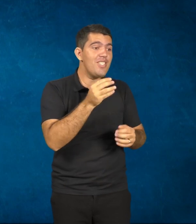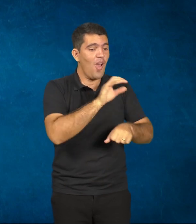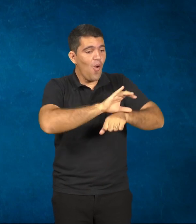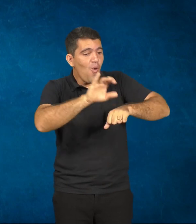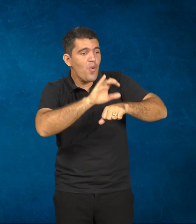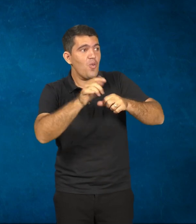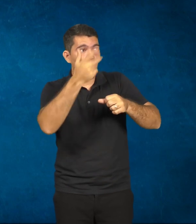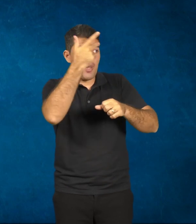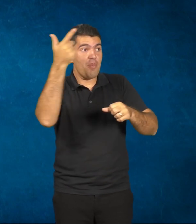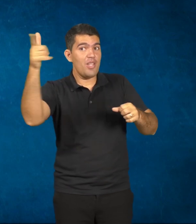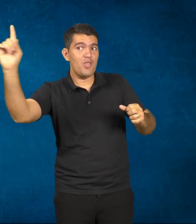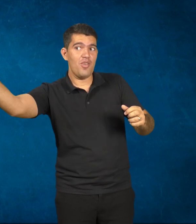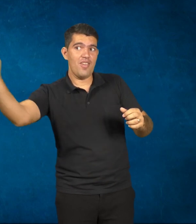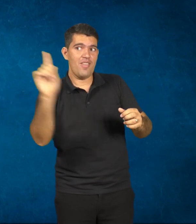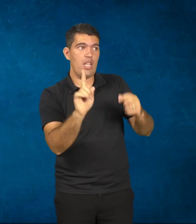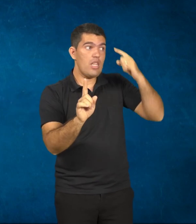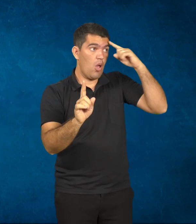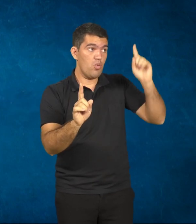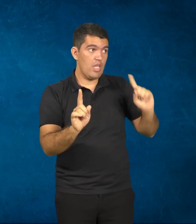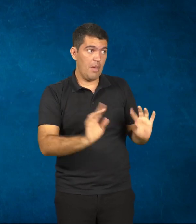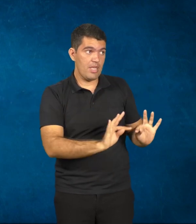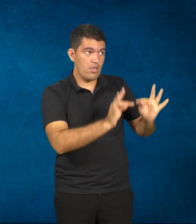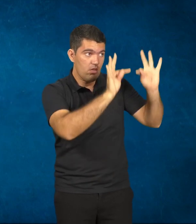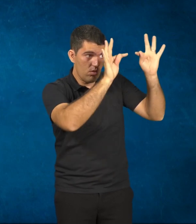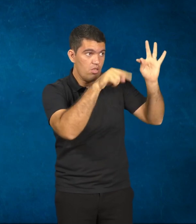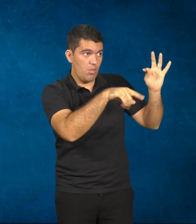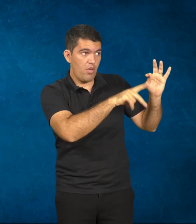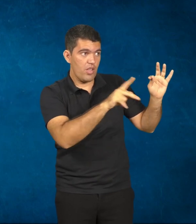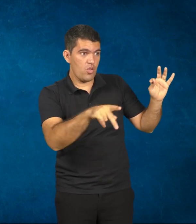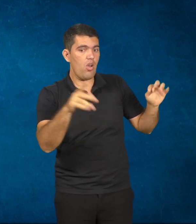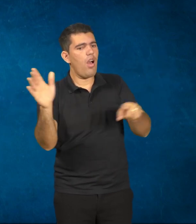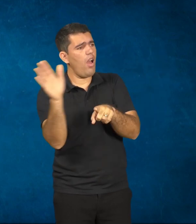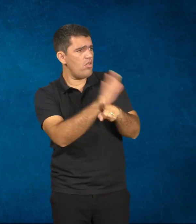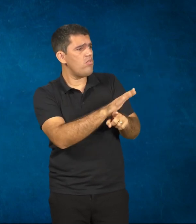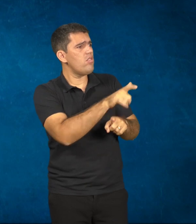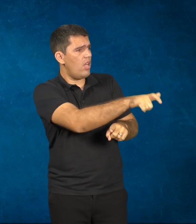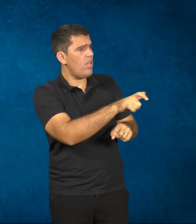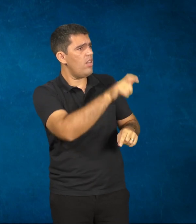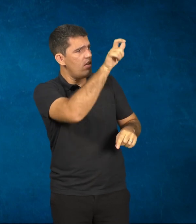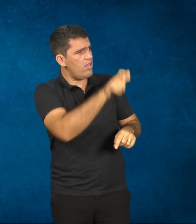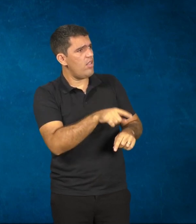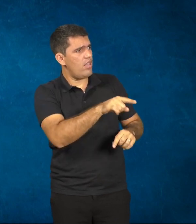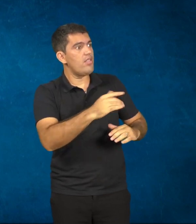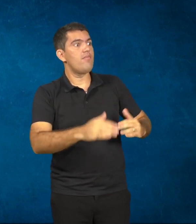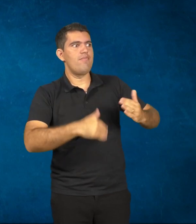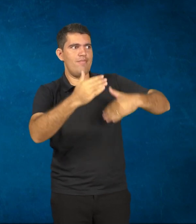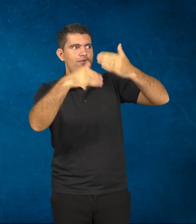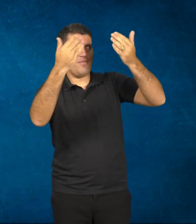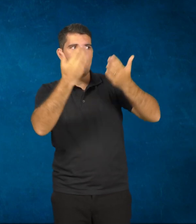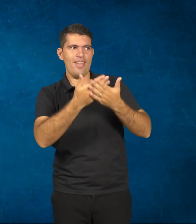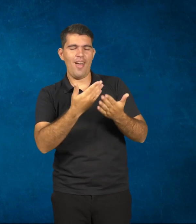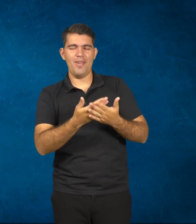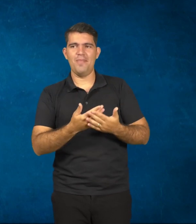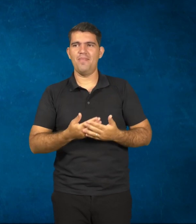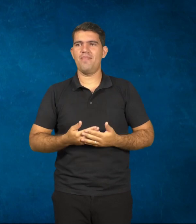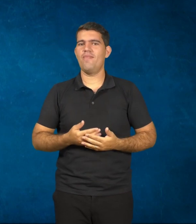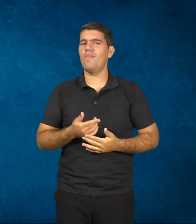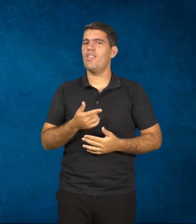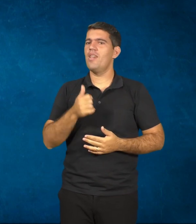alguém para ajudar os professores que não sabem ainda usar, porque isso ia ajudar muito eles e o desenvolvimento da aula. Andressa, tecnologia